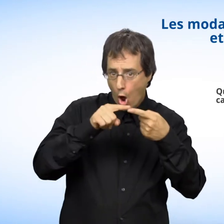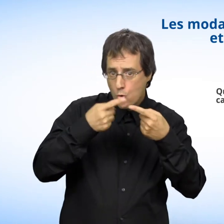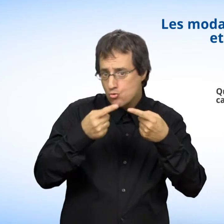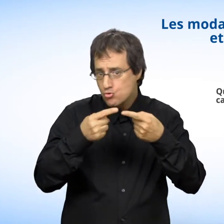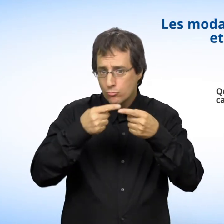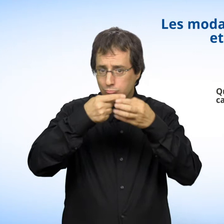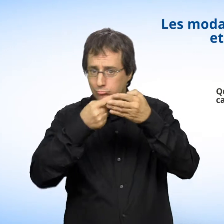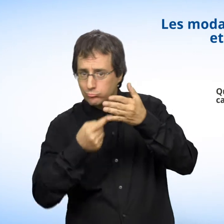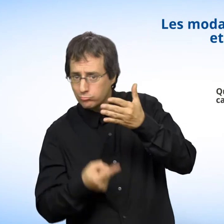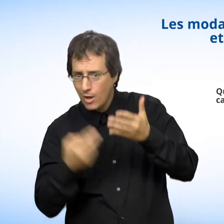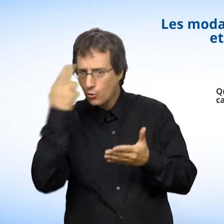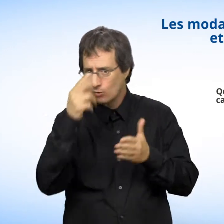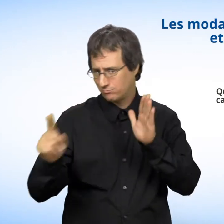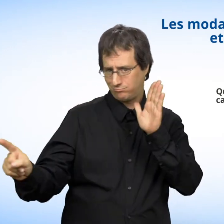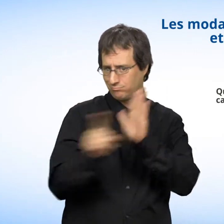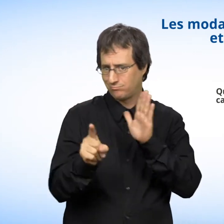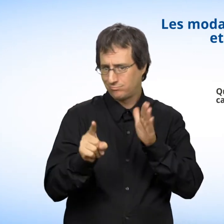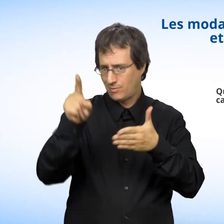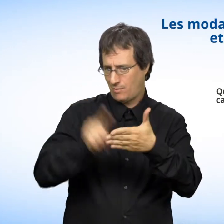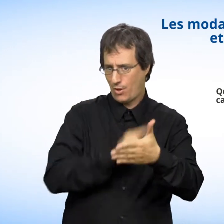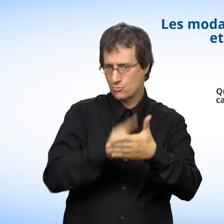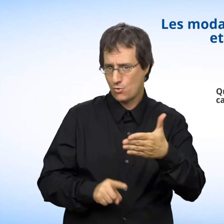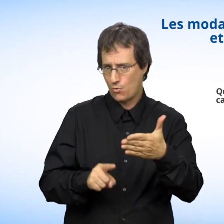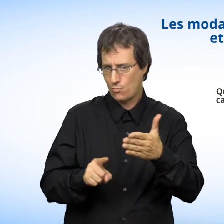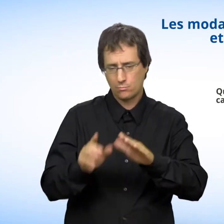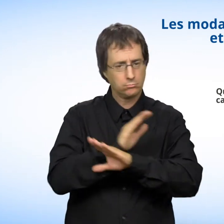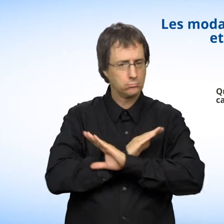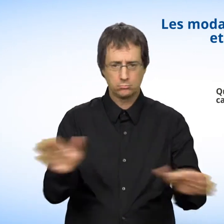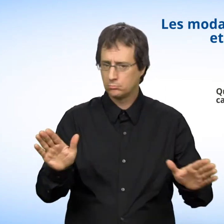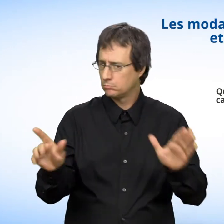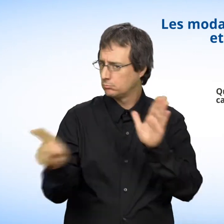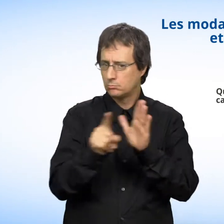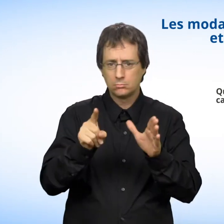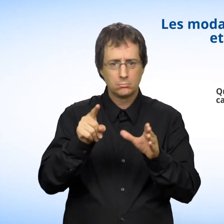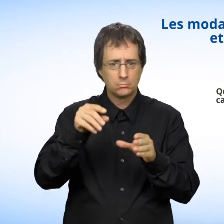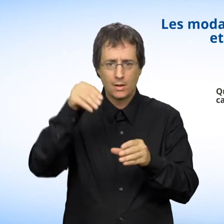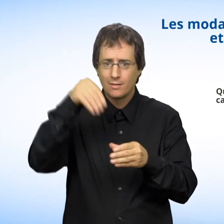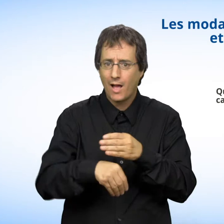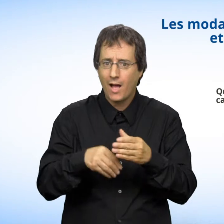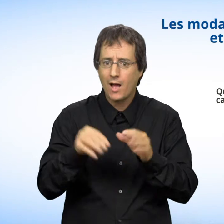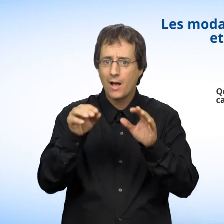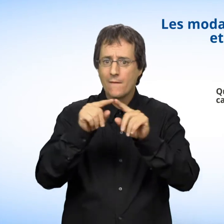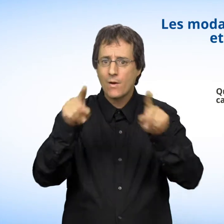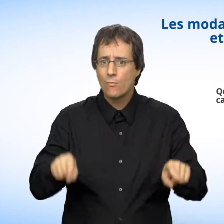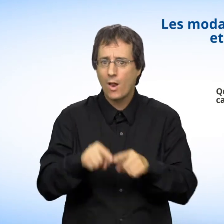Les questions concernant un des motifs interdits de discrimination sont interdites dans les formulaires pré